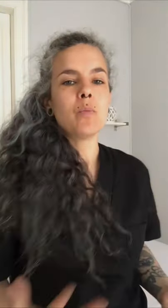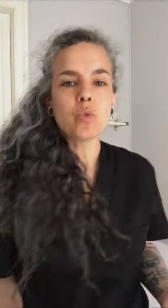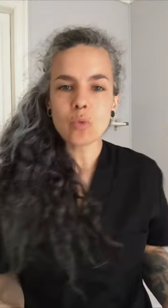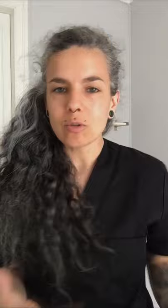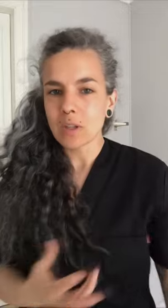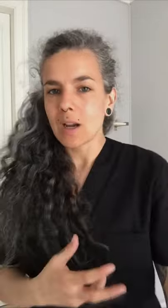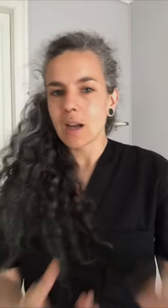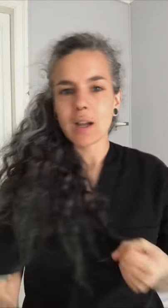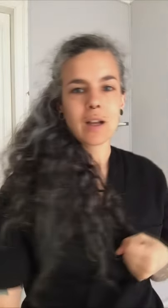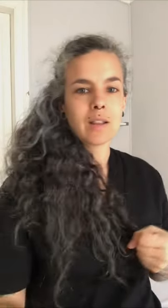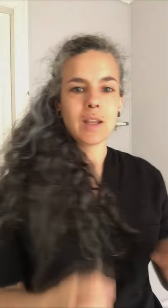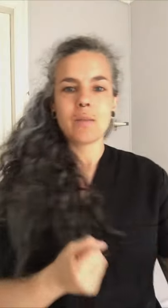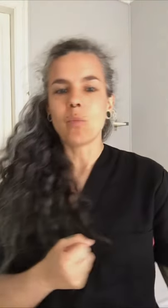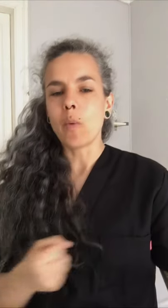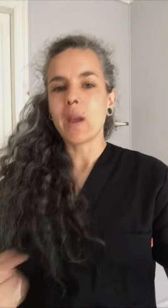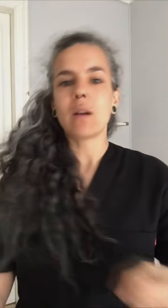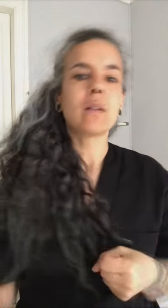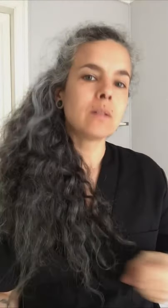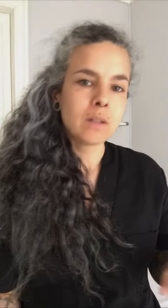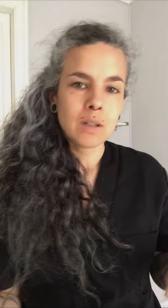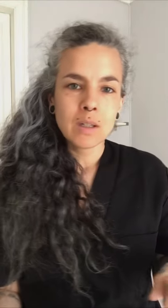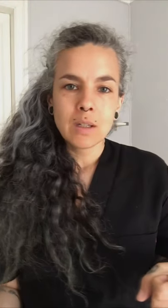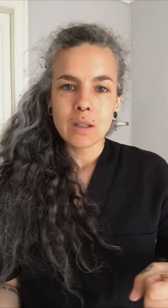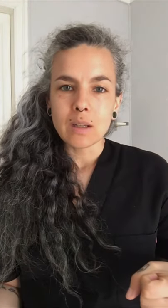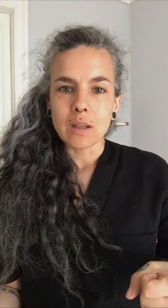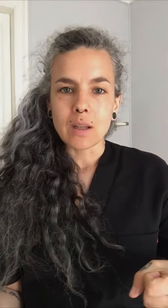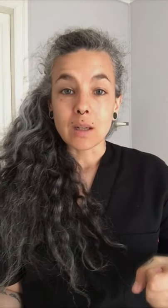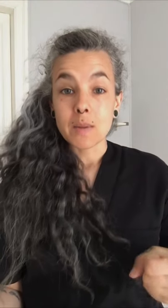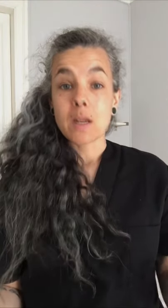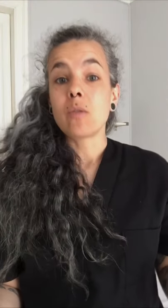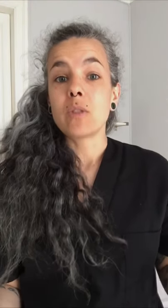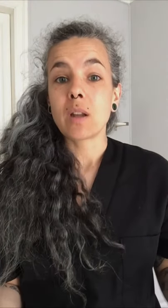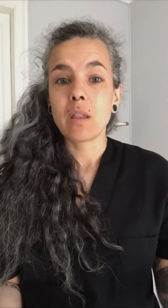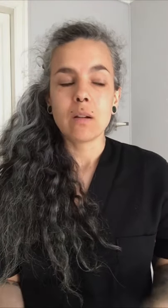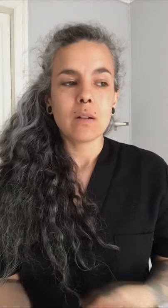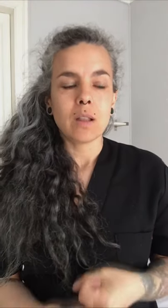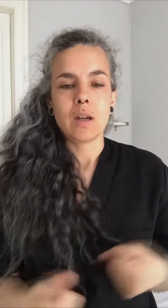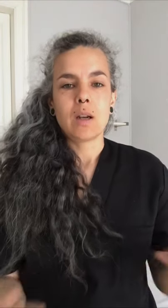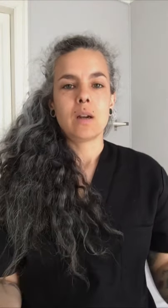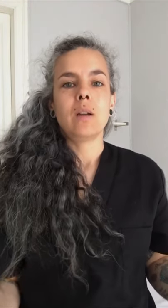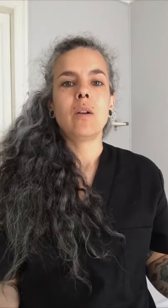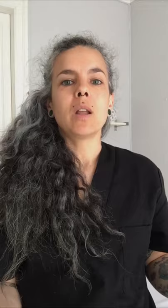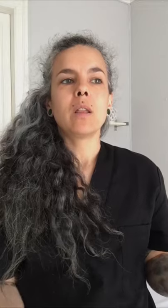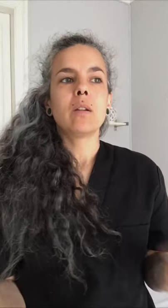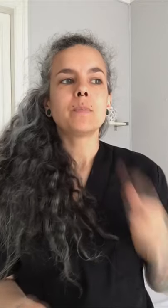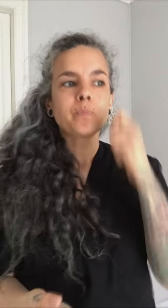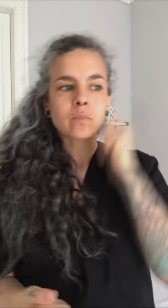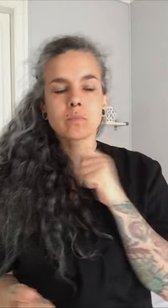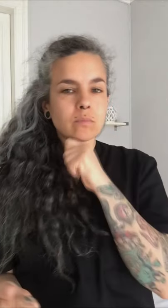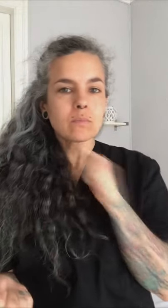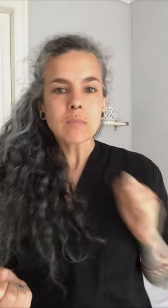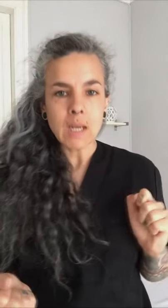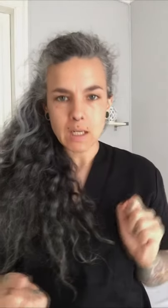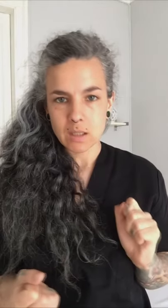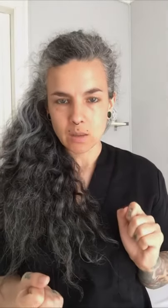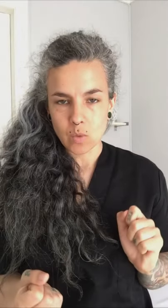músculo se encarga de mover a través de la contracción y de la elongación las articulaciones.